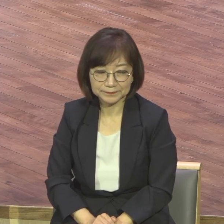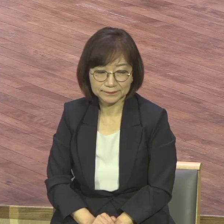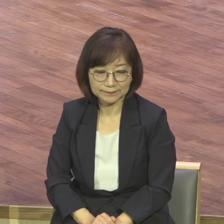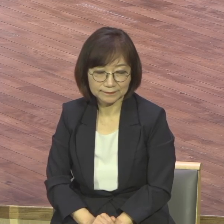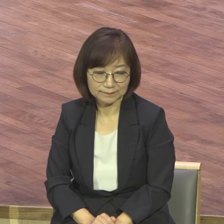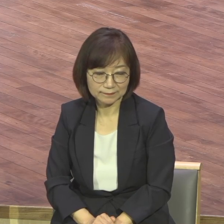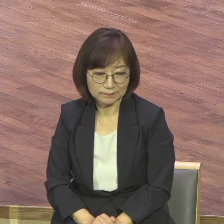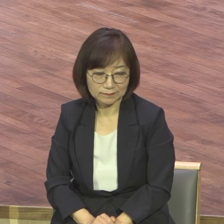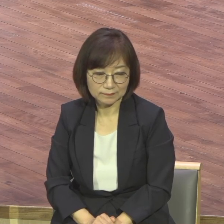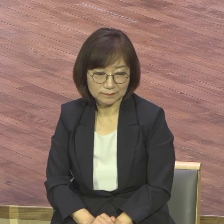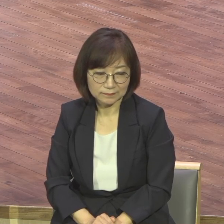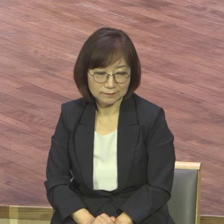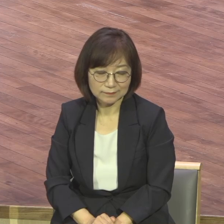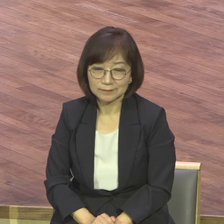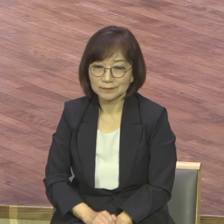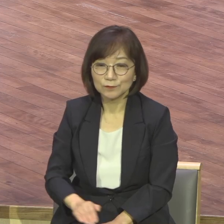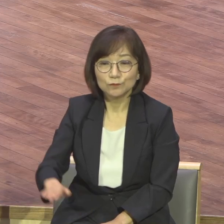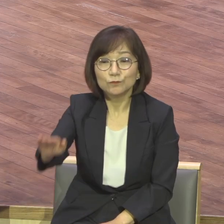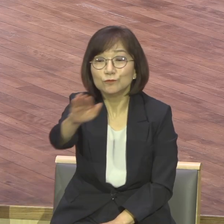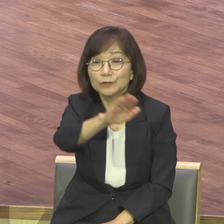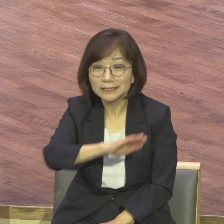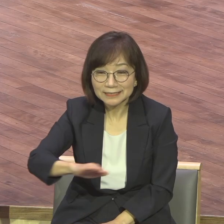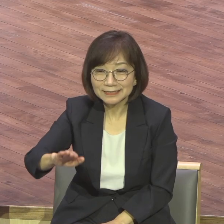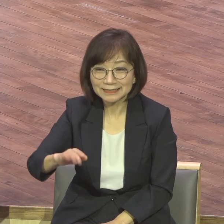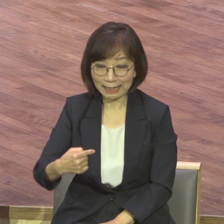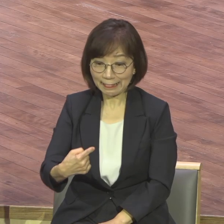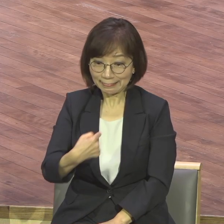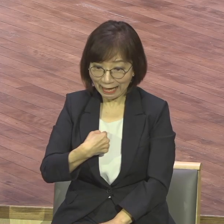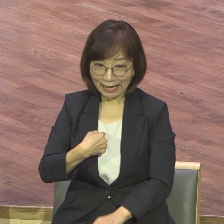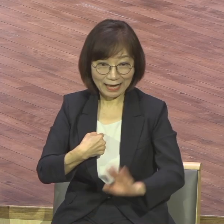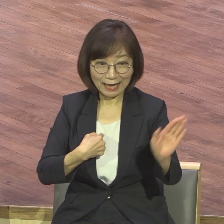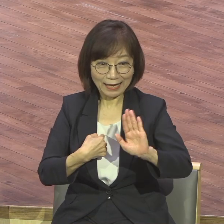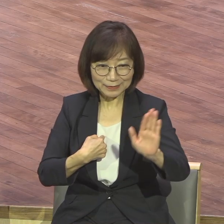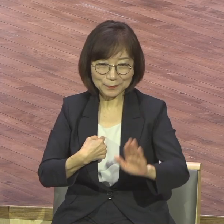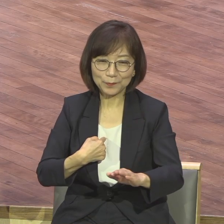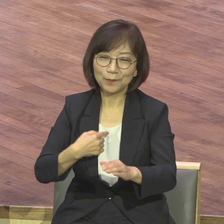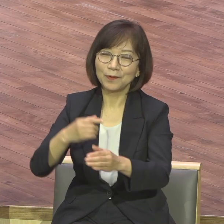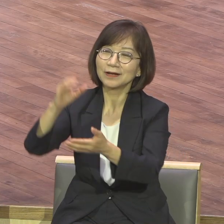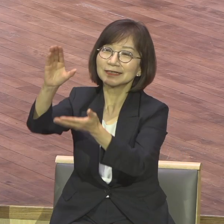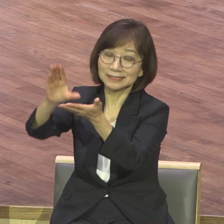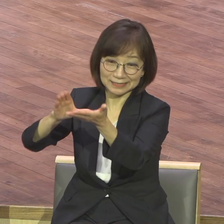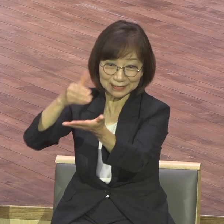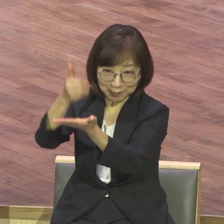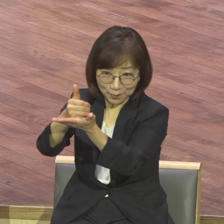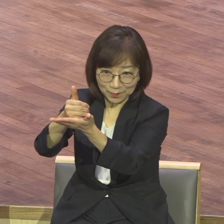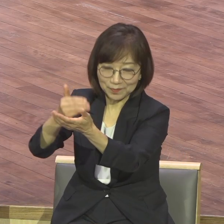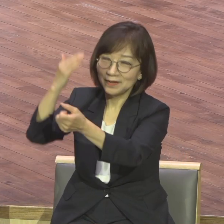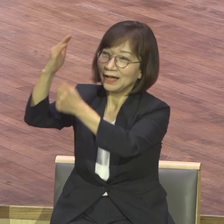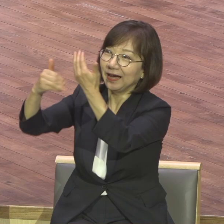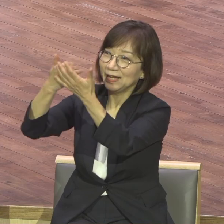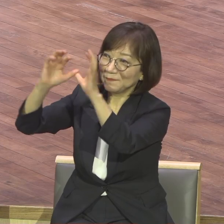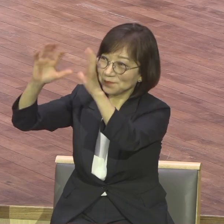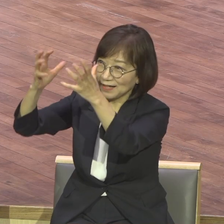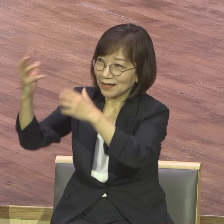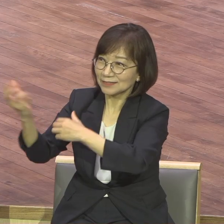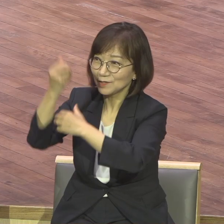오직 그리스도가 돼야 돼요 오직 하나님 나라가 돼야 돼요 주여 오직 성령 충만케 하여